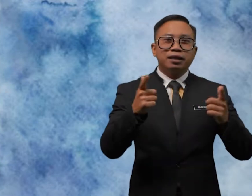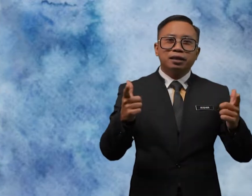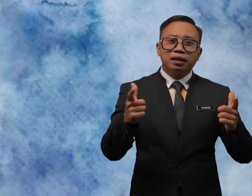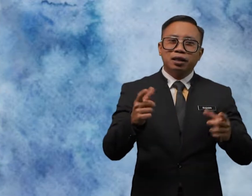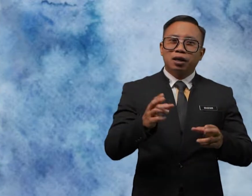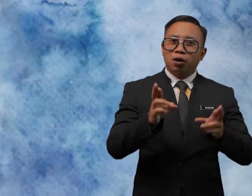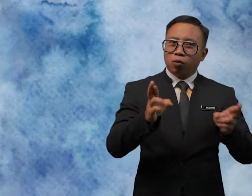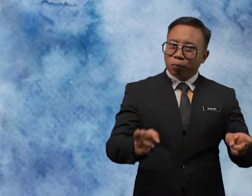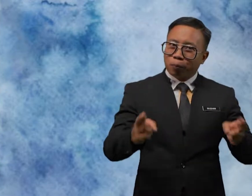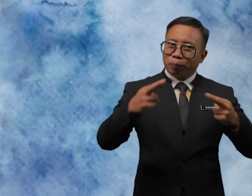room,